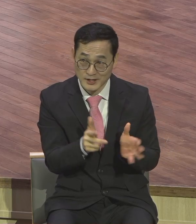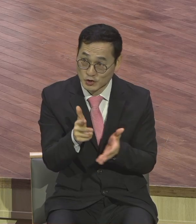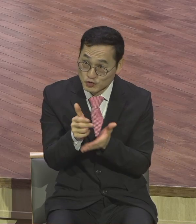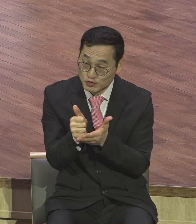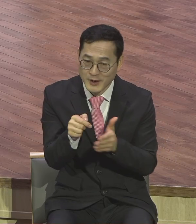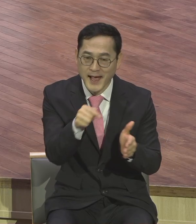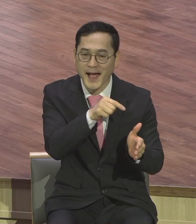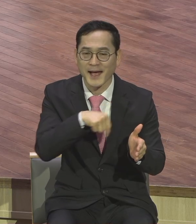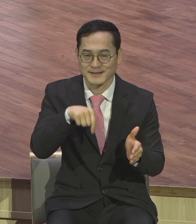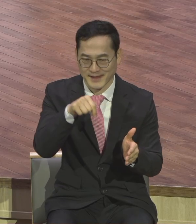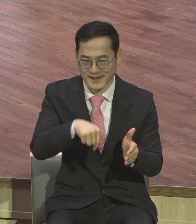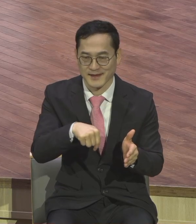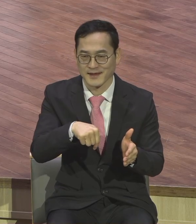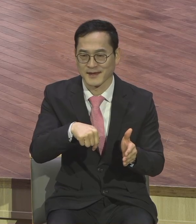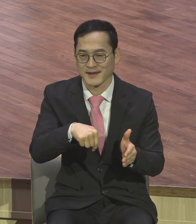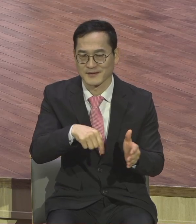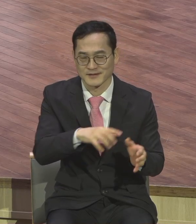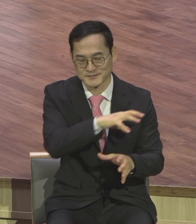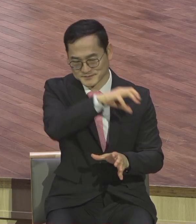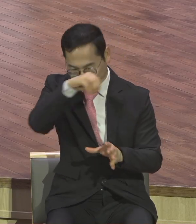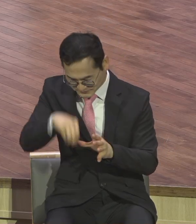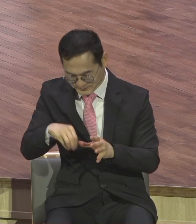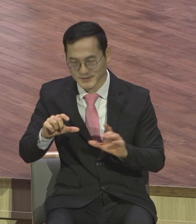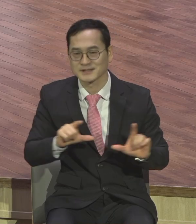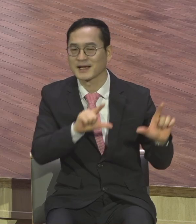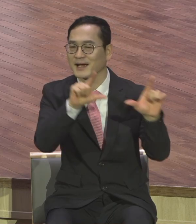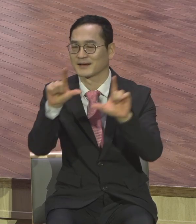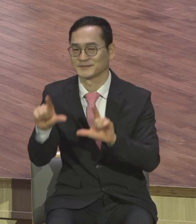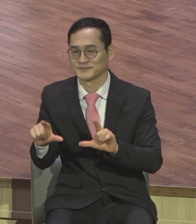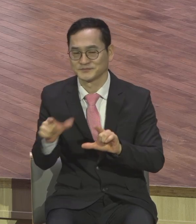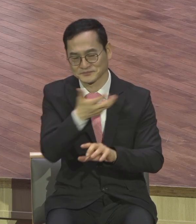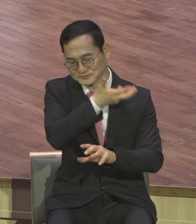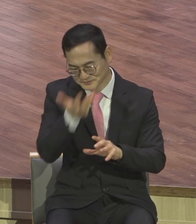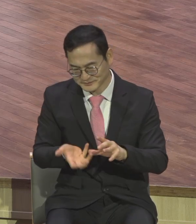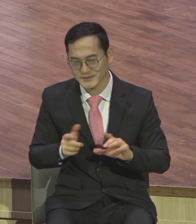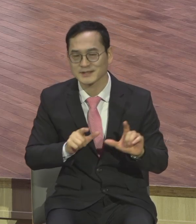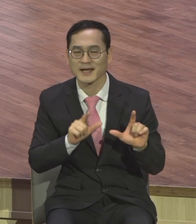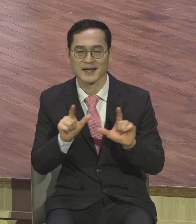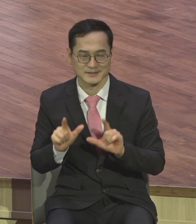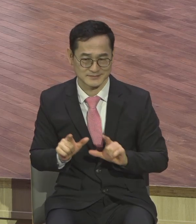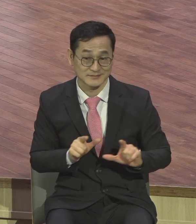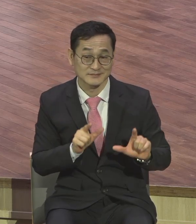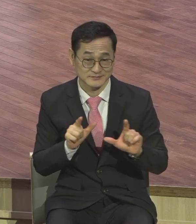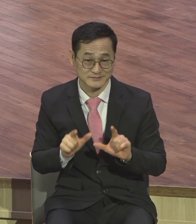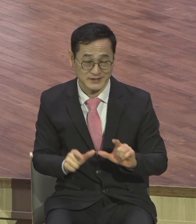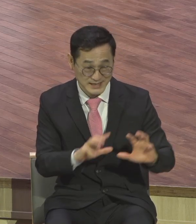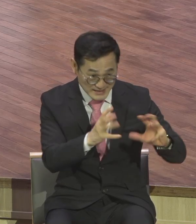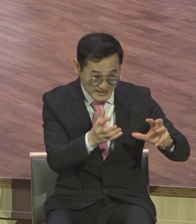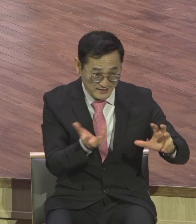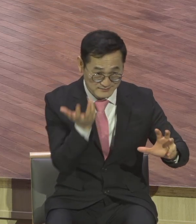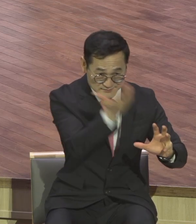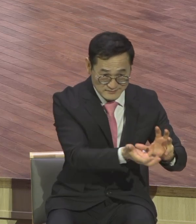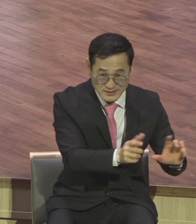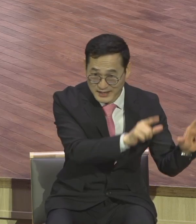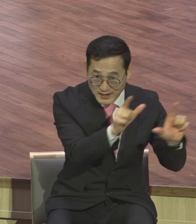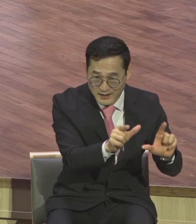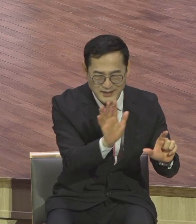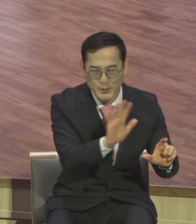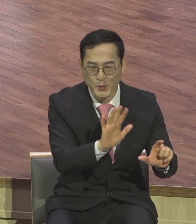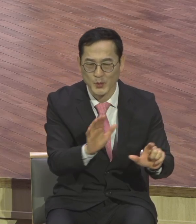삶이 돼야 돼요 주안에서 세상 가치 기준이 아니에요 언제나 하나님 가치 기준